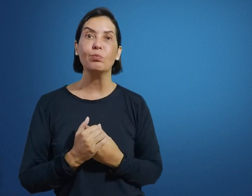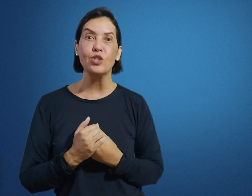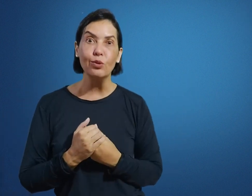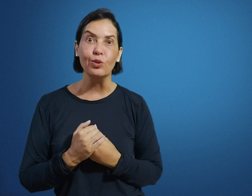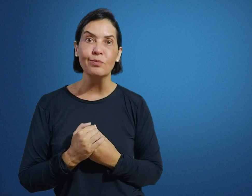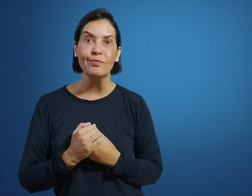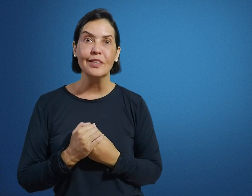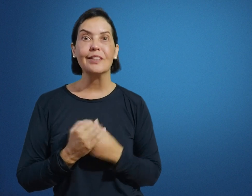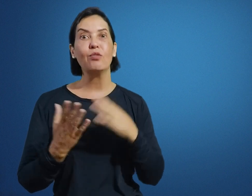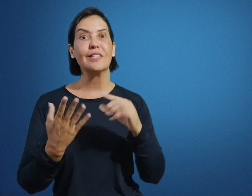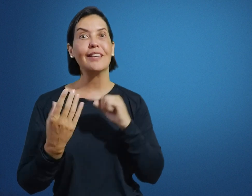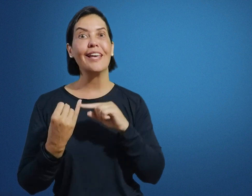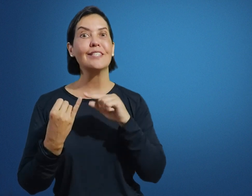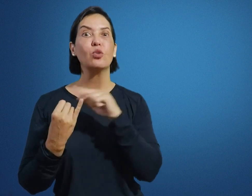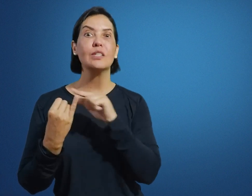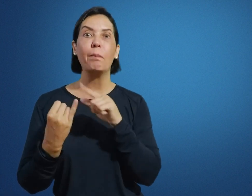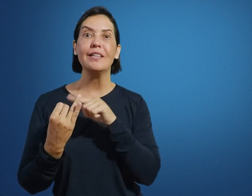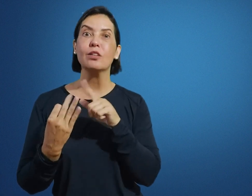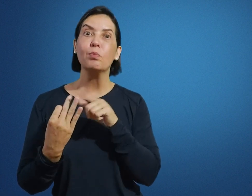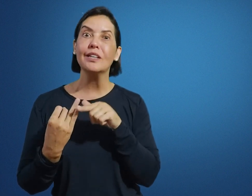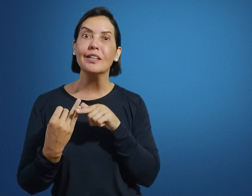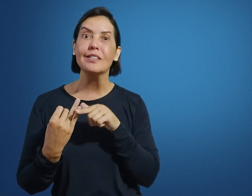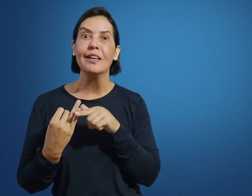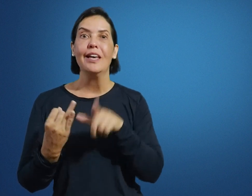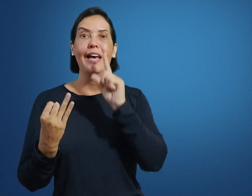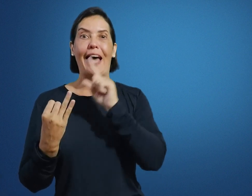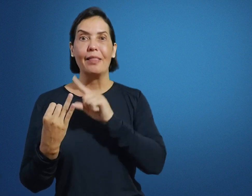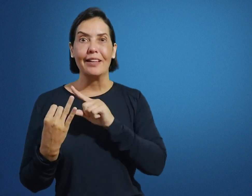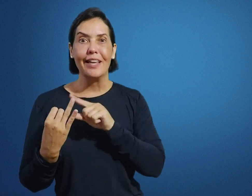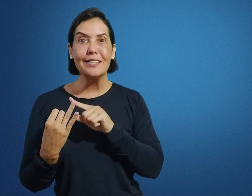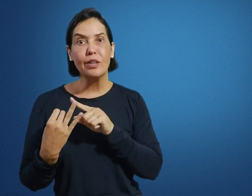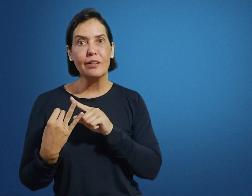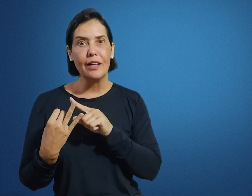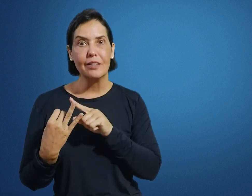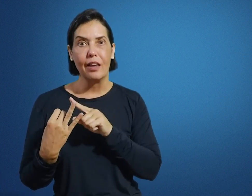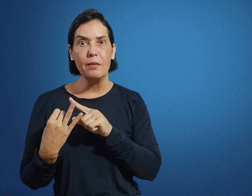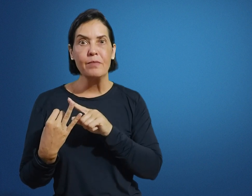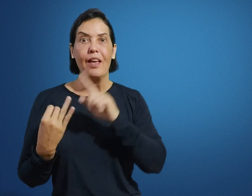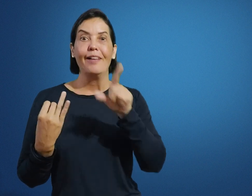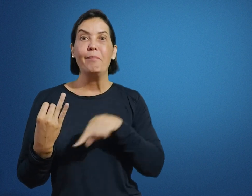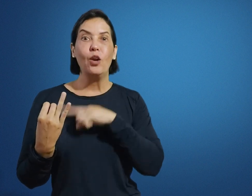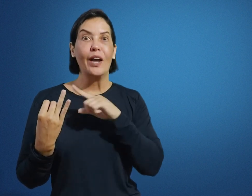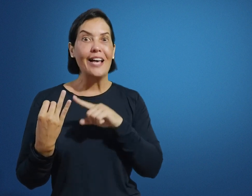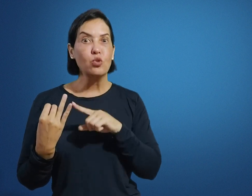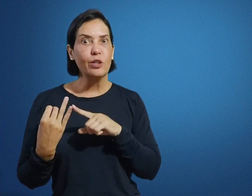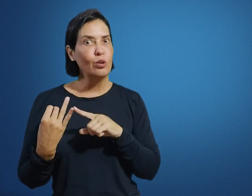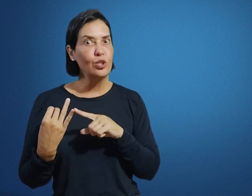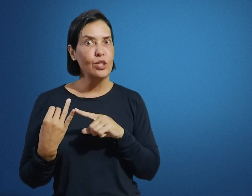mediador. Então, você tem esses dois papéis que são importantes. Atender as singularidades dele, melhorar a sua metodologia